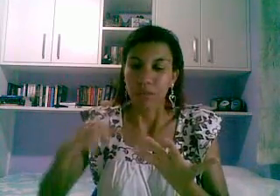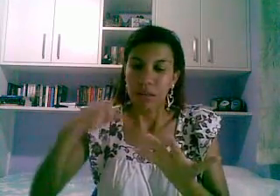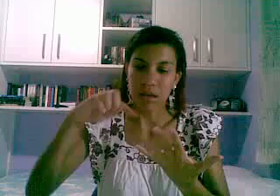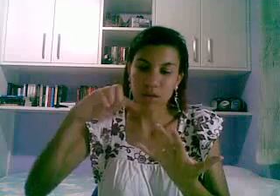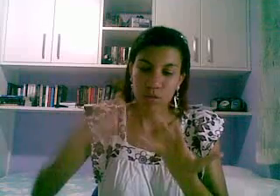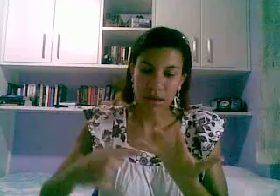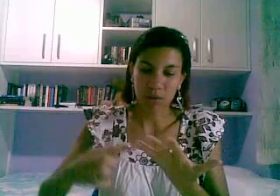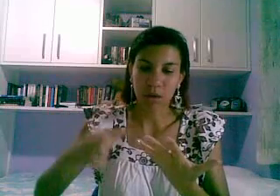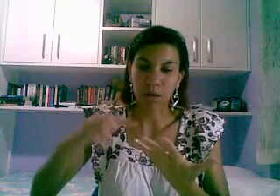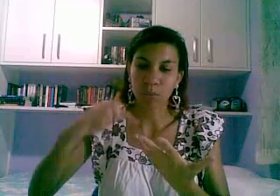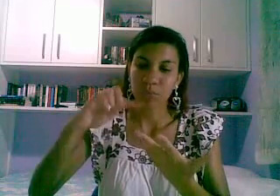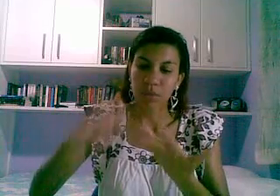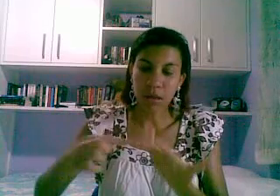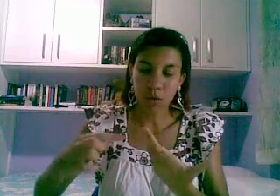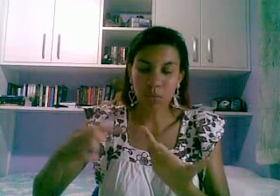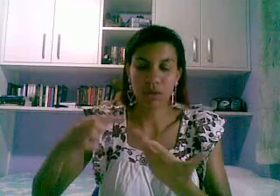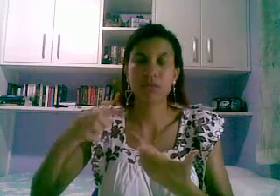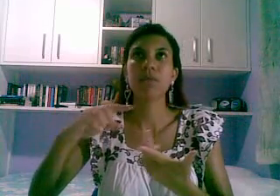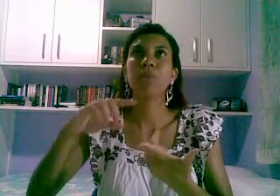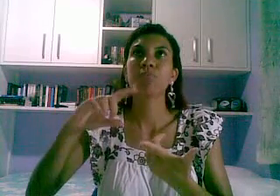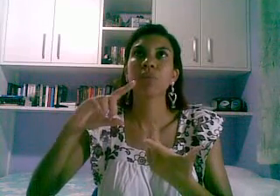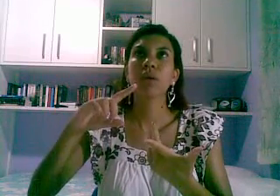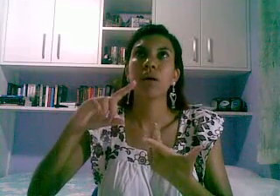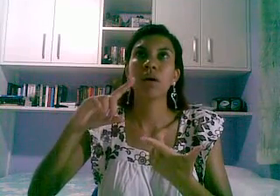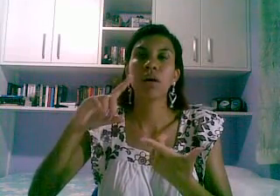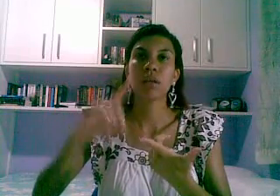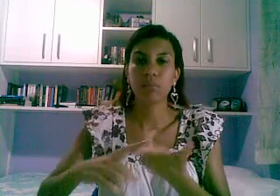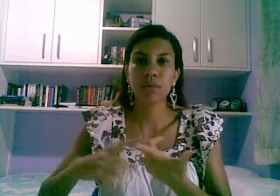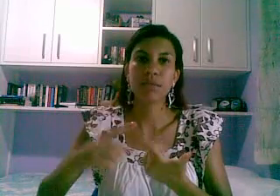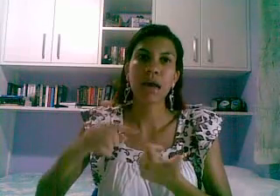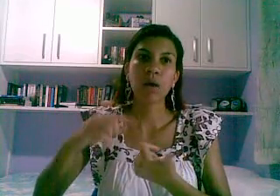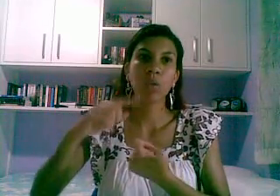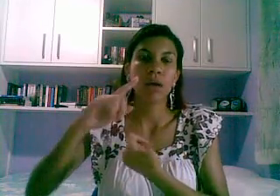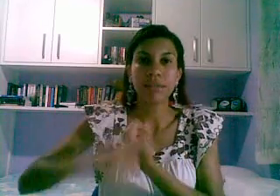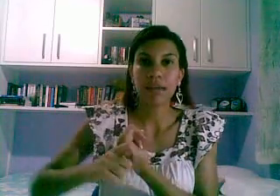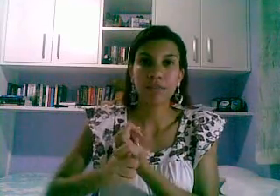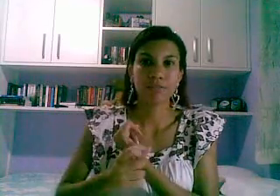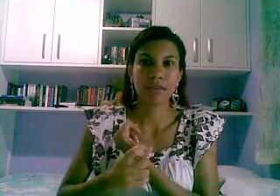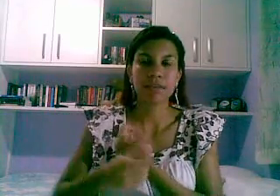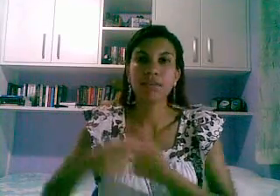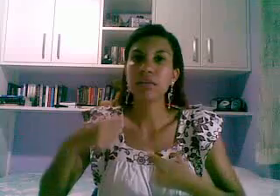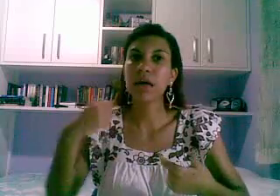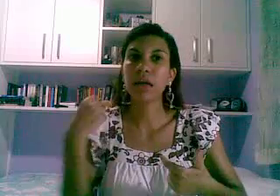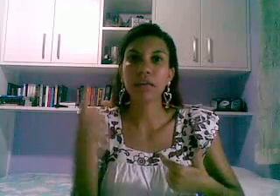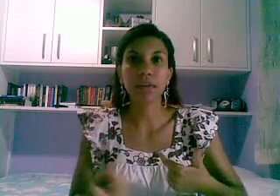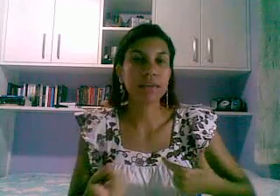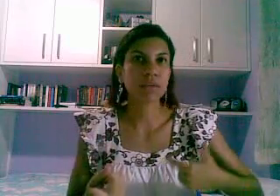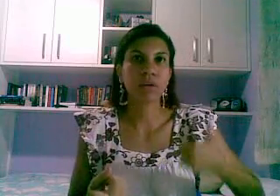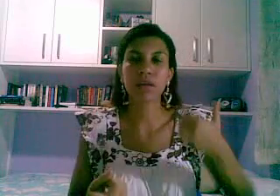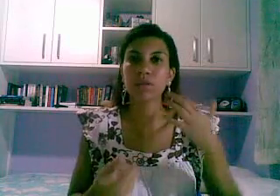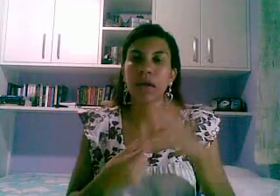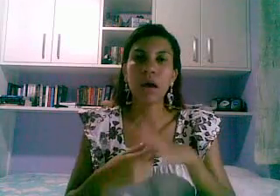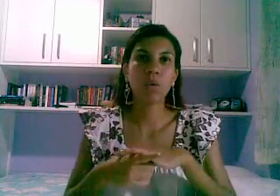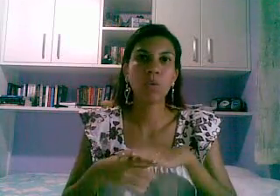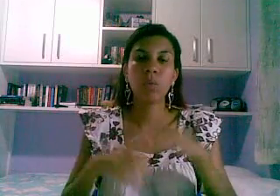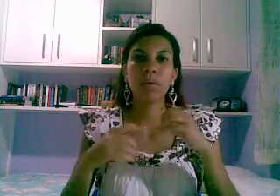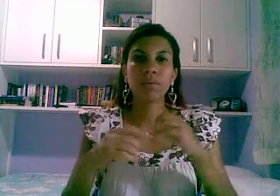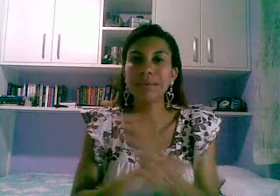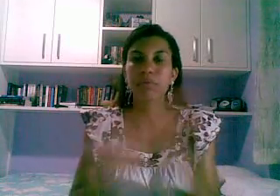tem sobrenatural tem romance tem policial tem fantasia tem literatura nacional local na